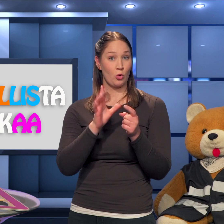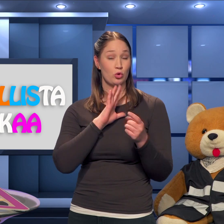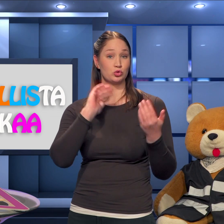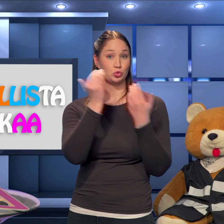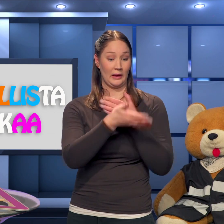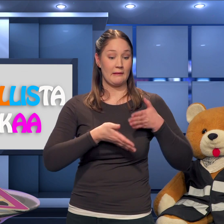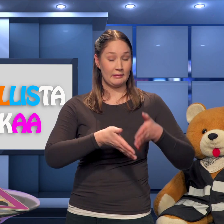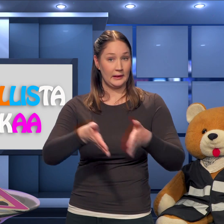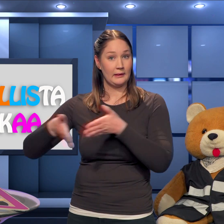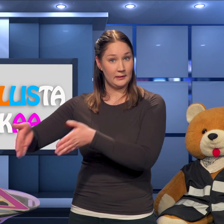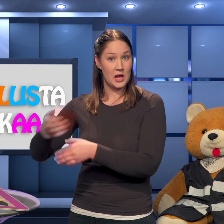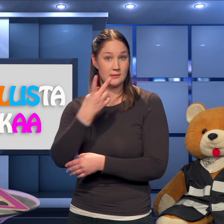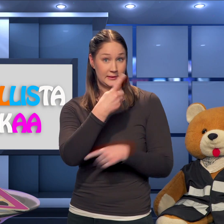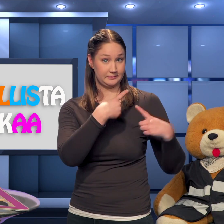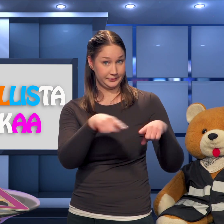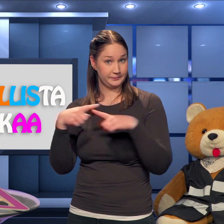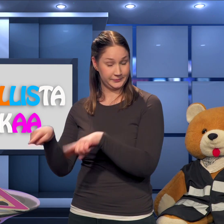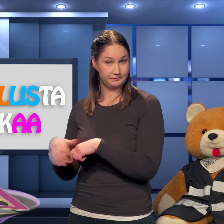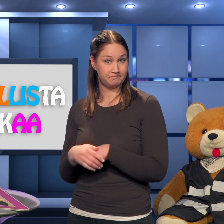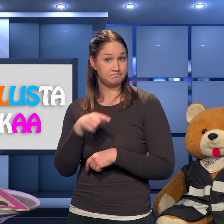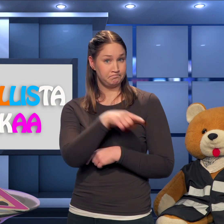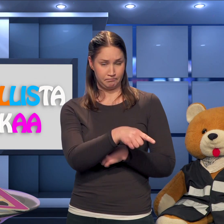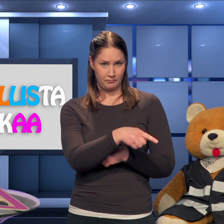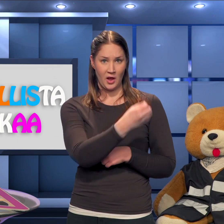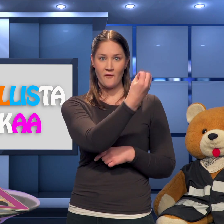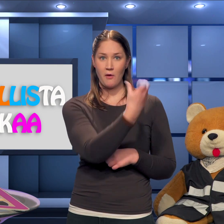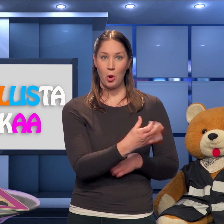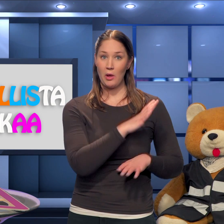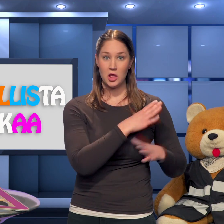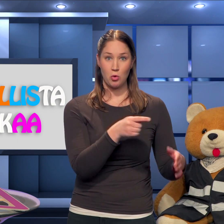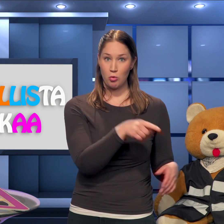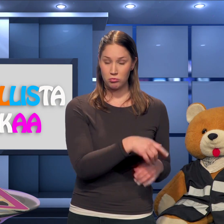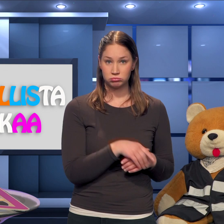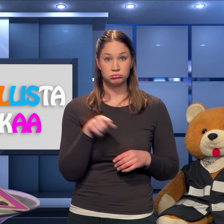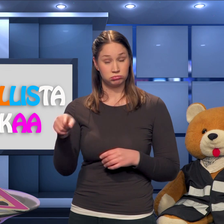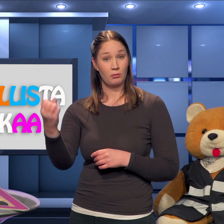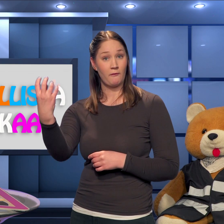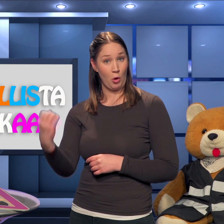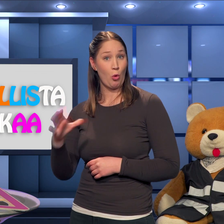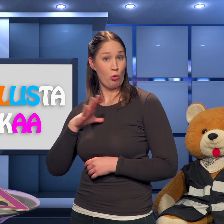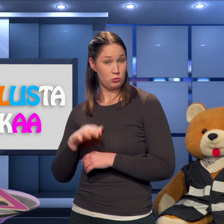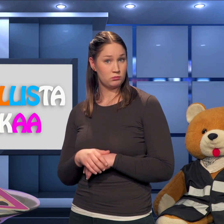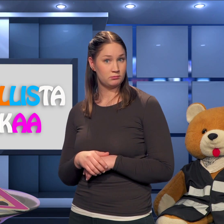Suojateita on nimittäin kahdenlaisia. Sellaisia, missä ei ole liikennevaloja ja sellaisia, missä valot on.